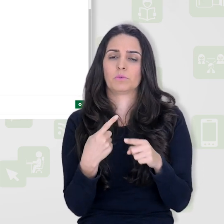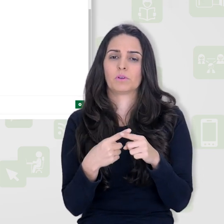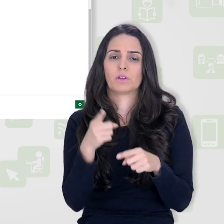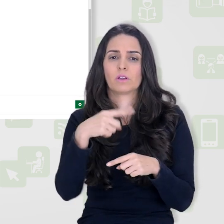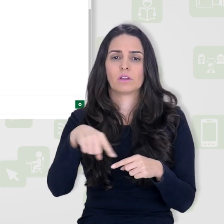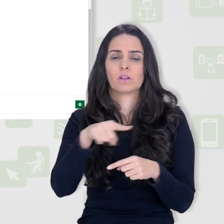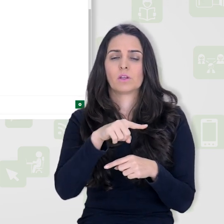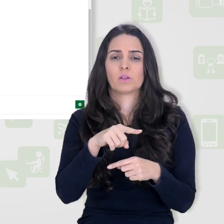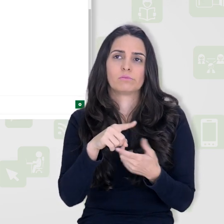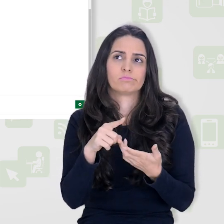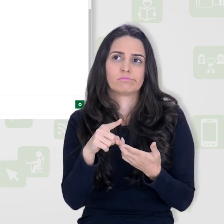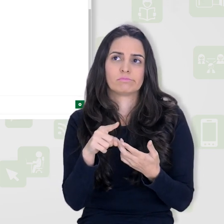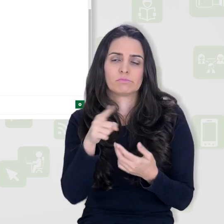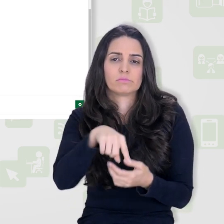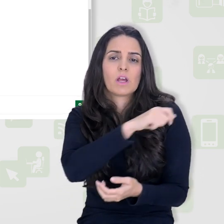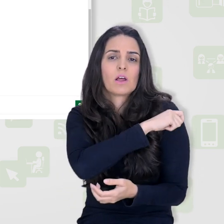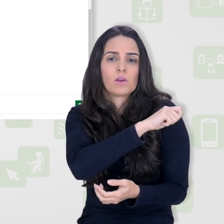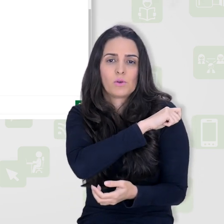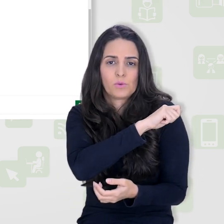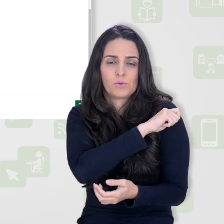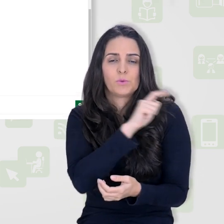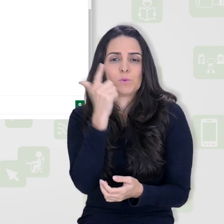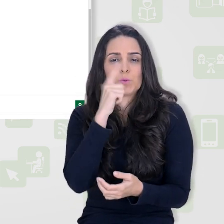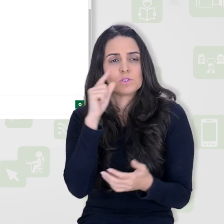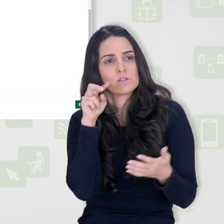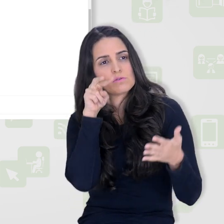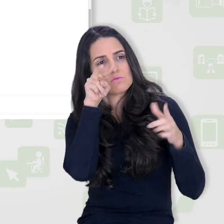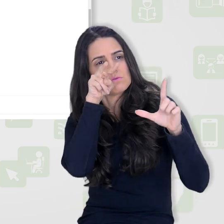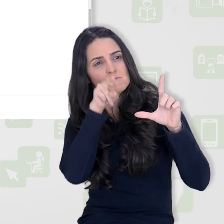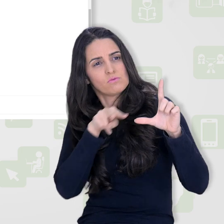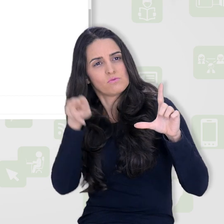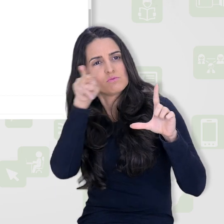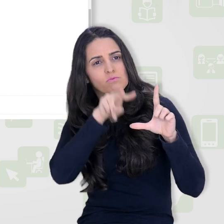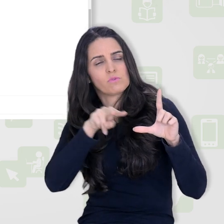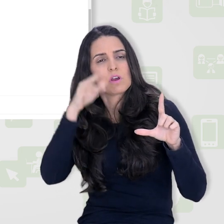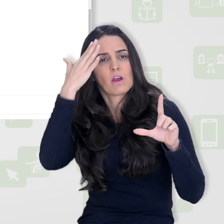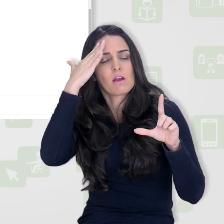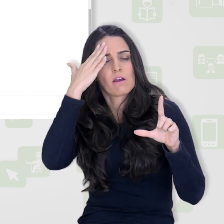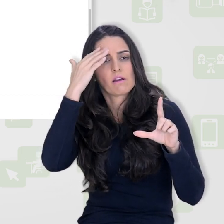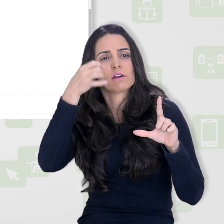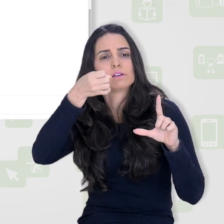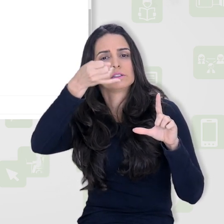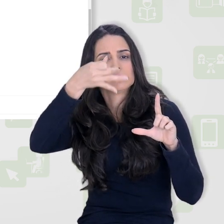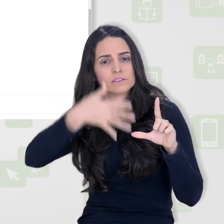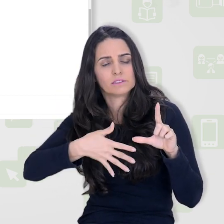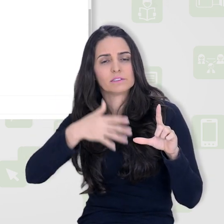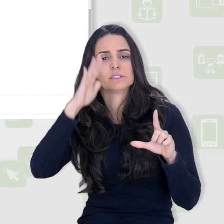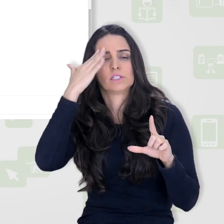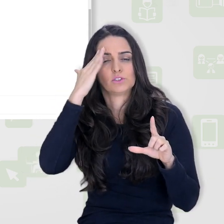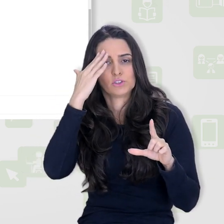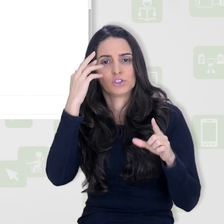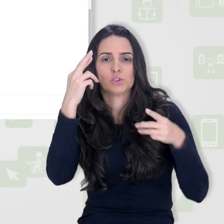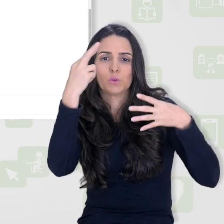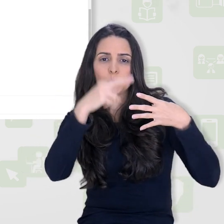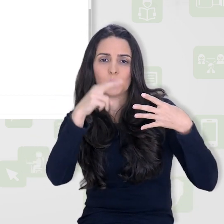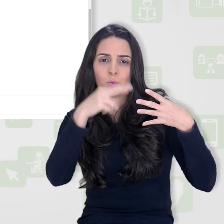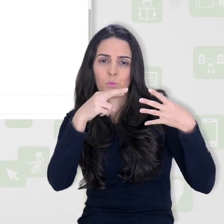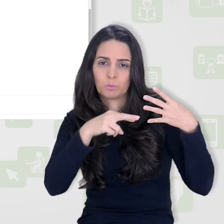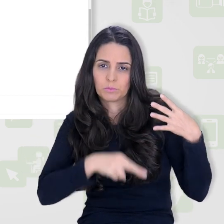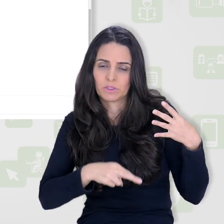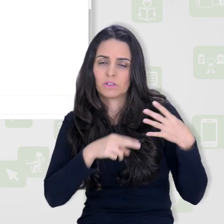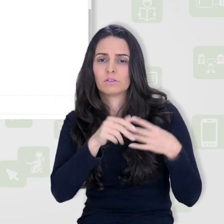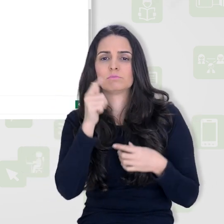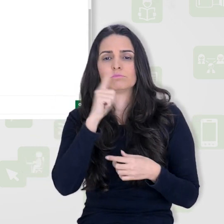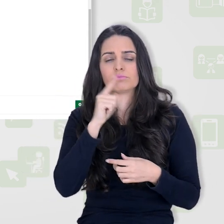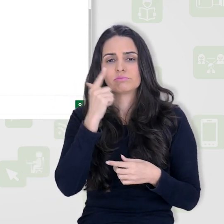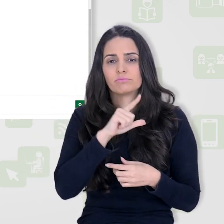marcações, para que, por exemplo, os estudantes consigam ver a descrição da rubrica, para que ele